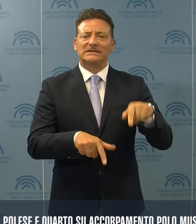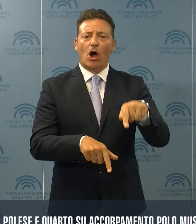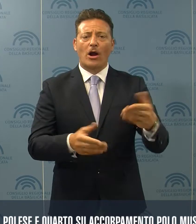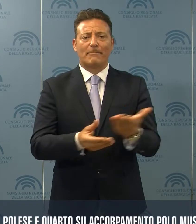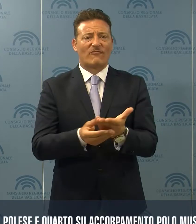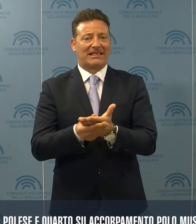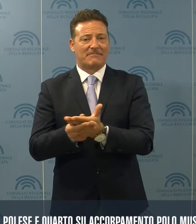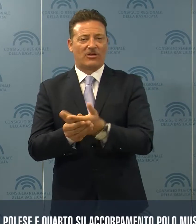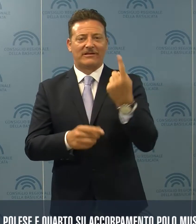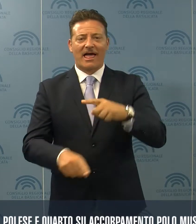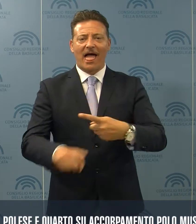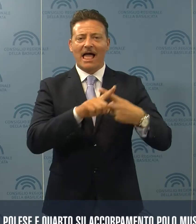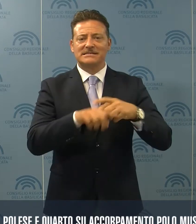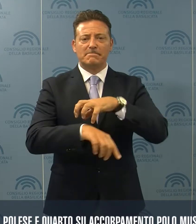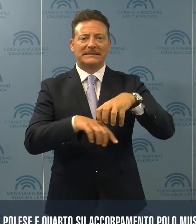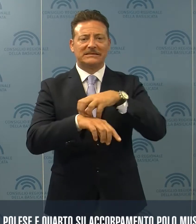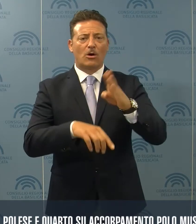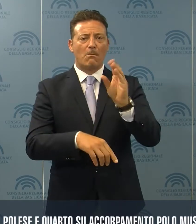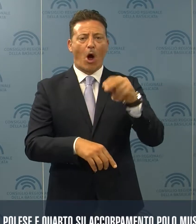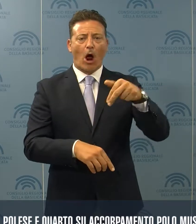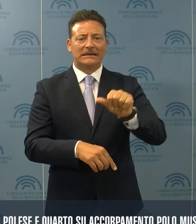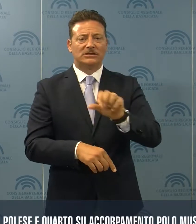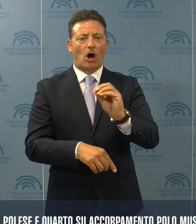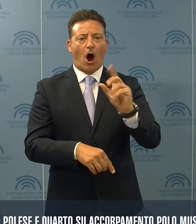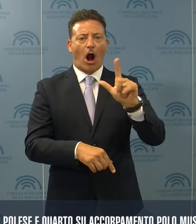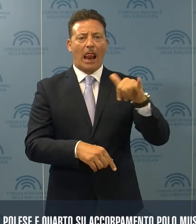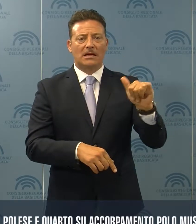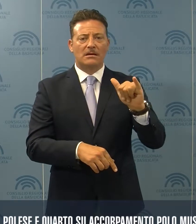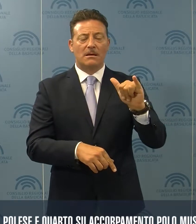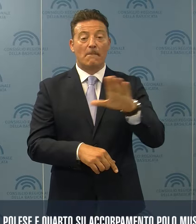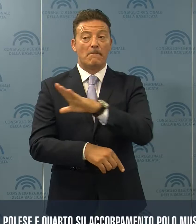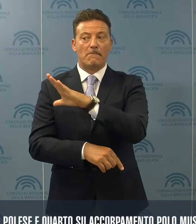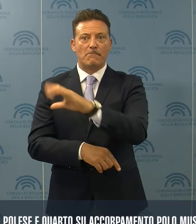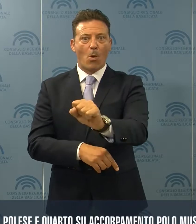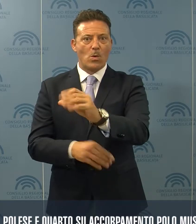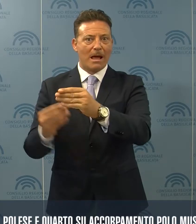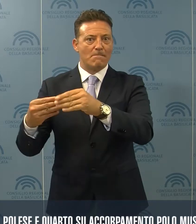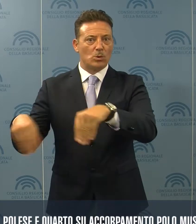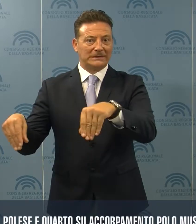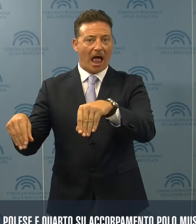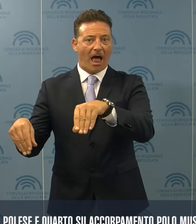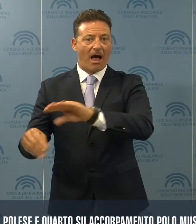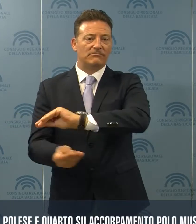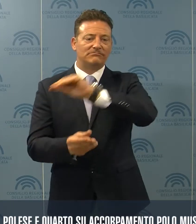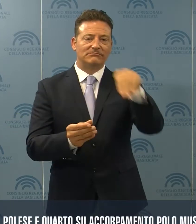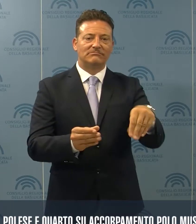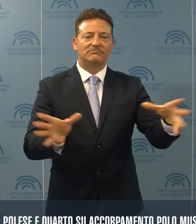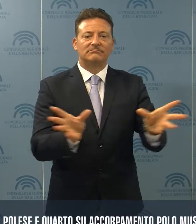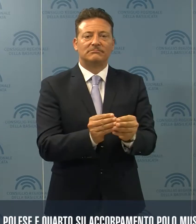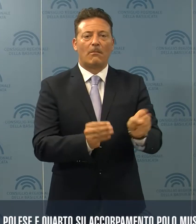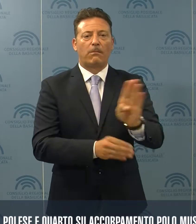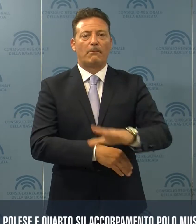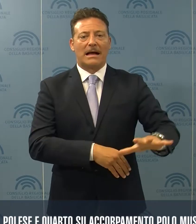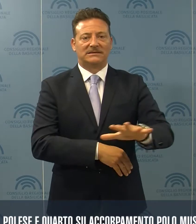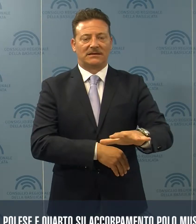provvedimento dell'ex ministro Bonisoli che accorpava il polo museale della Basilicata a quello